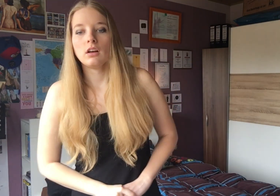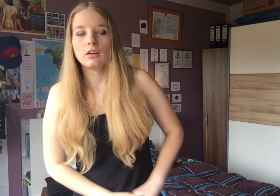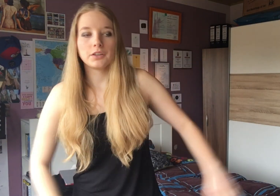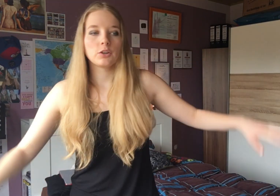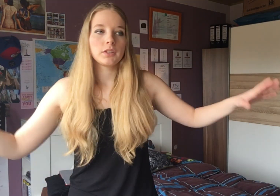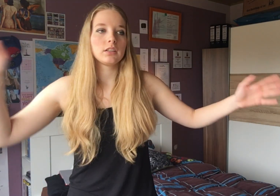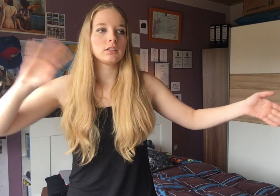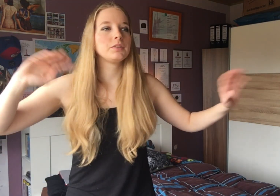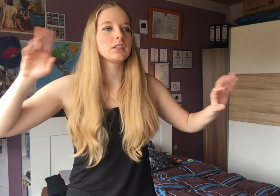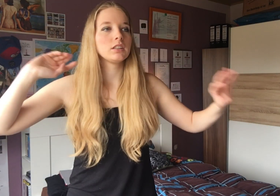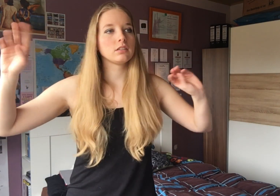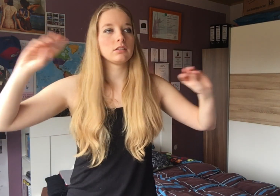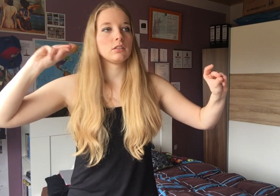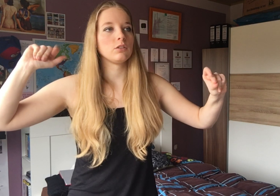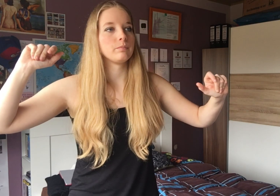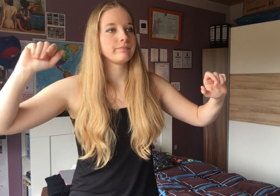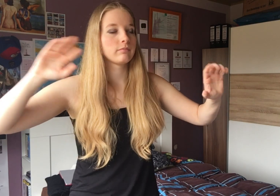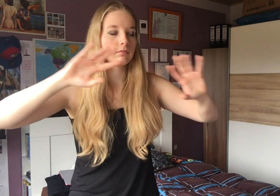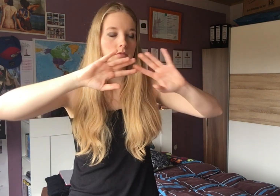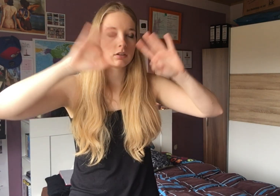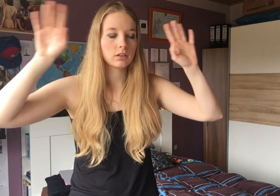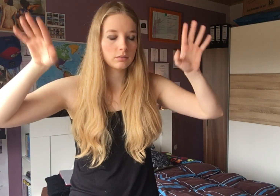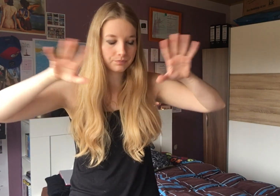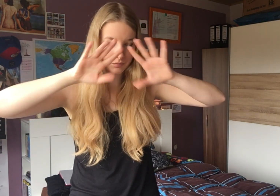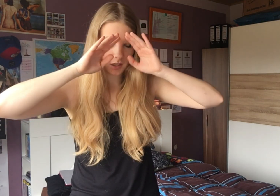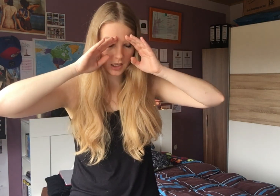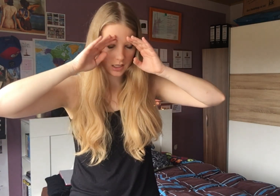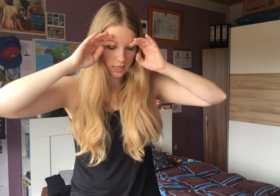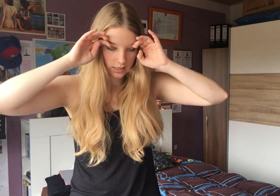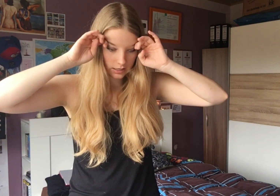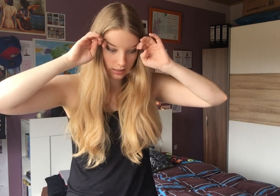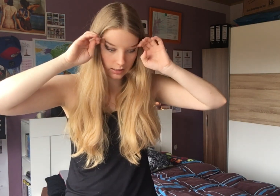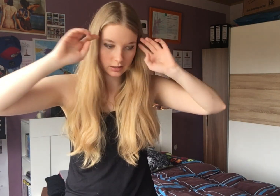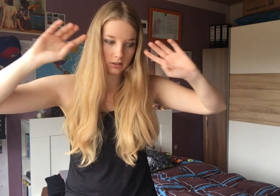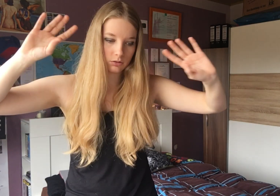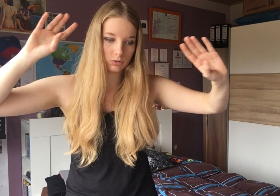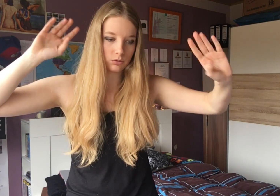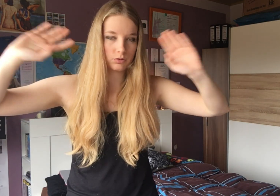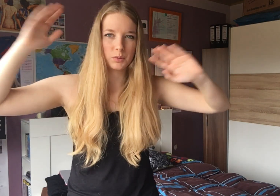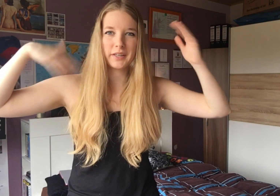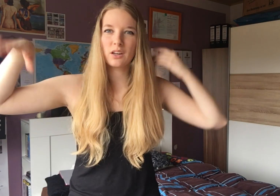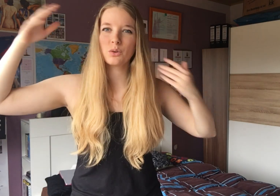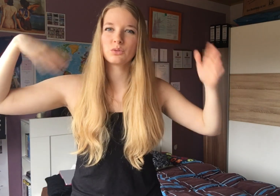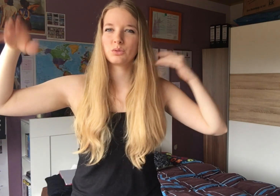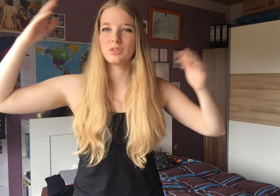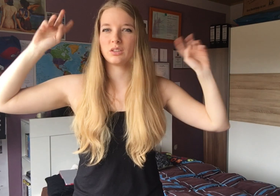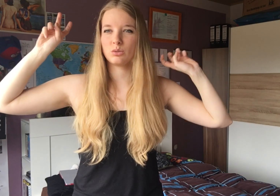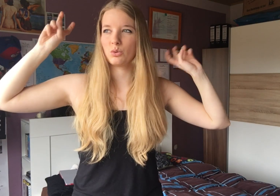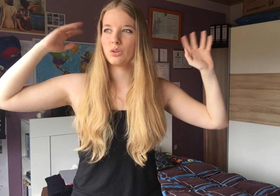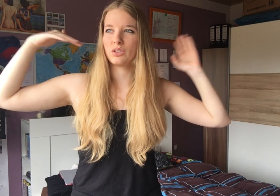Und dann kommt ja halt dazwischen dieses, ähm, ja, dann noch so im Hintergrund, sozusagen so ein Chor